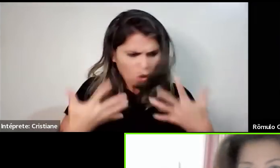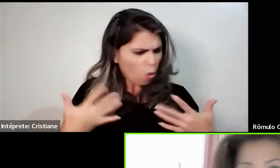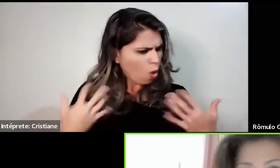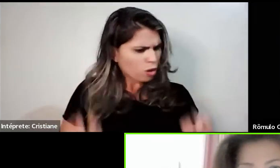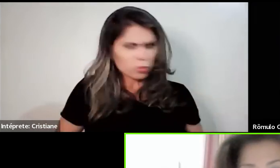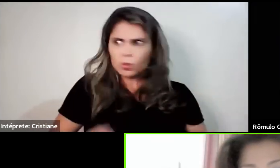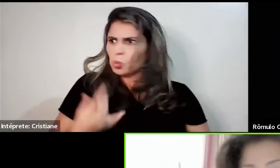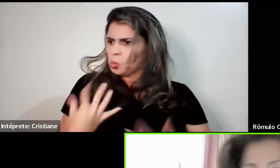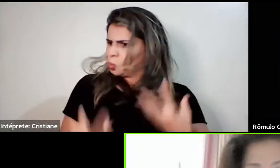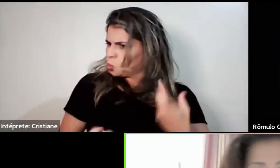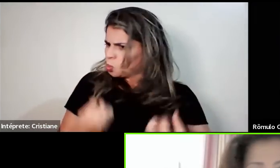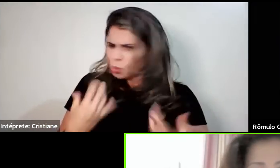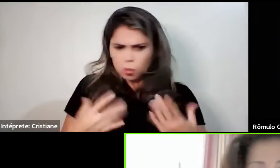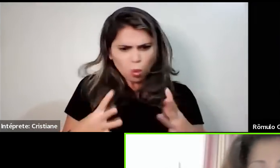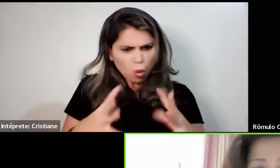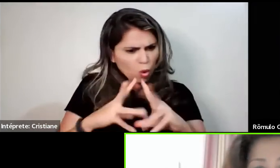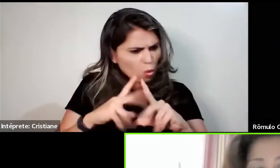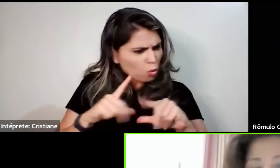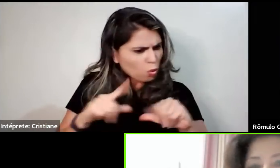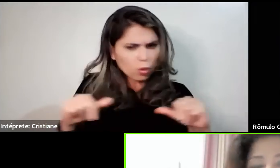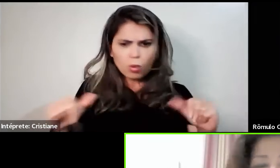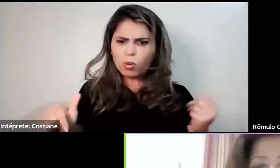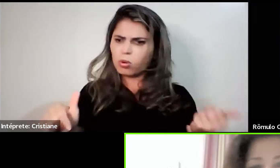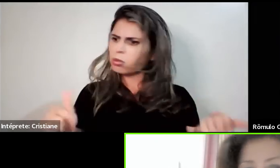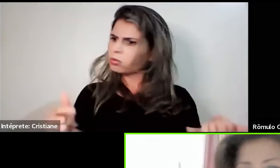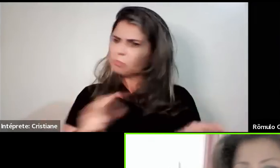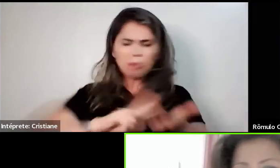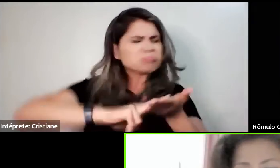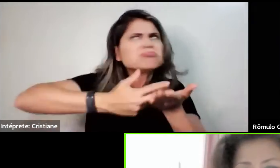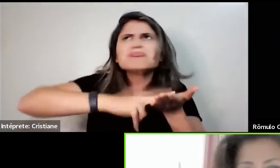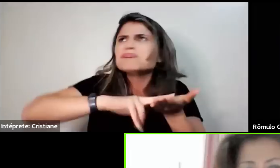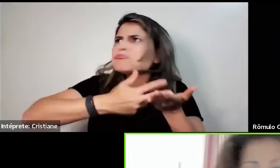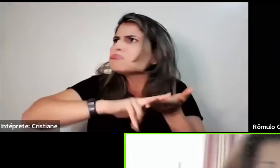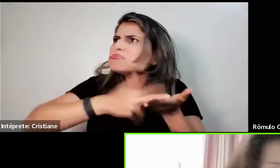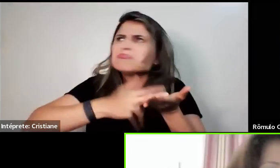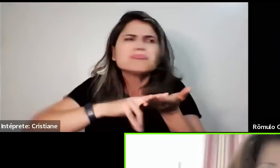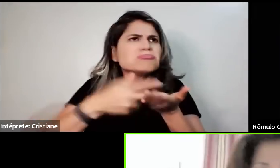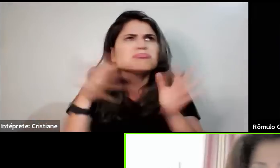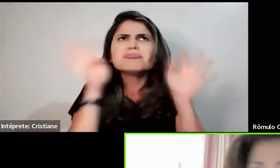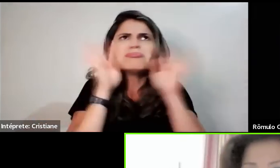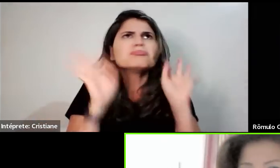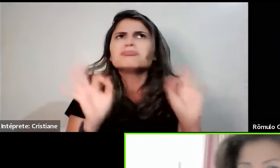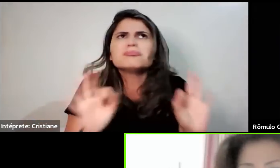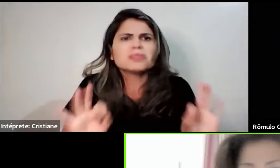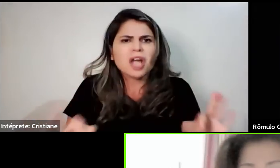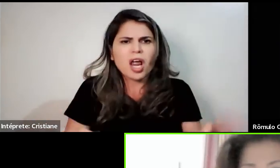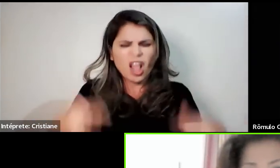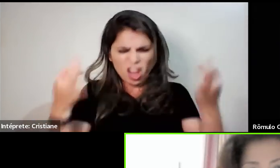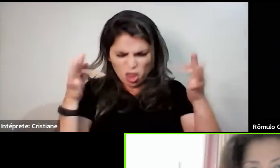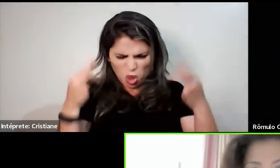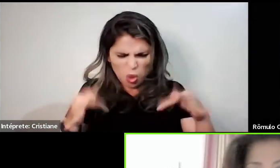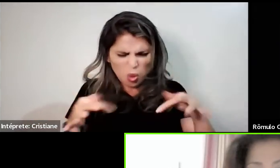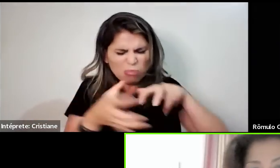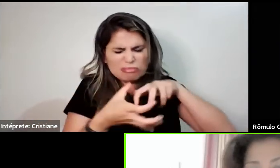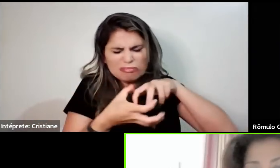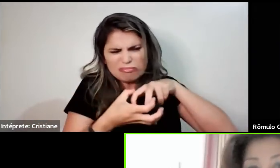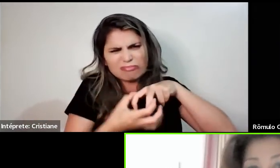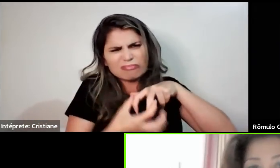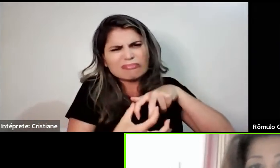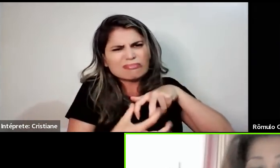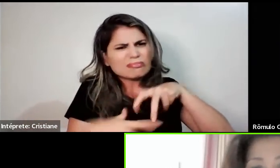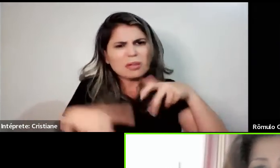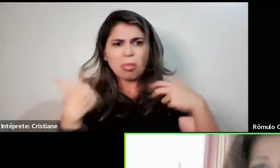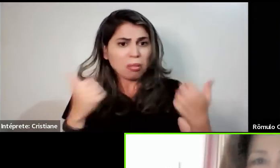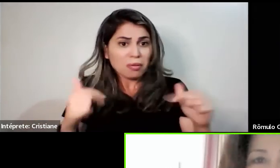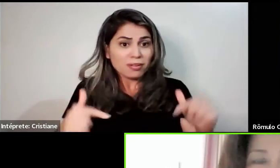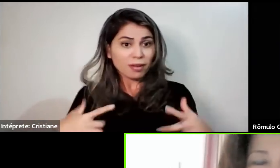insônia? Eu estava dormindo muito bem. Eu já não estava tendo mais aquelas dores nas pernas, peso nas pernas. Estava tendo disposição.